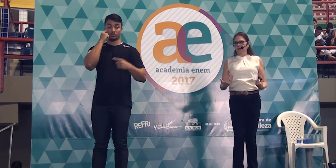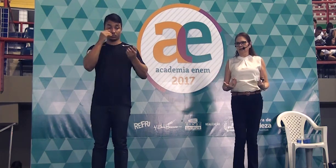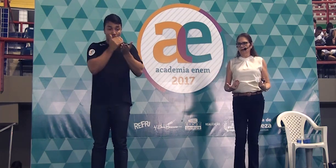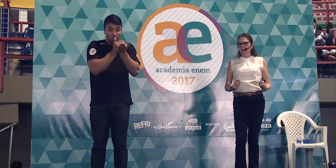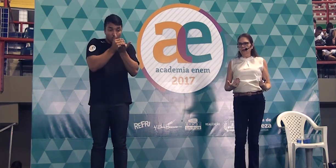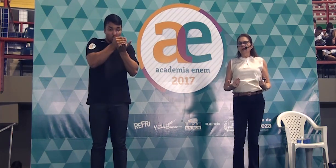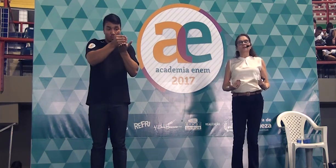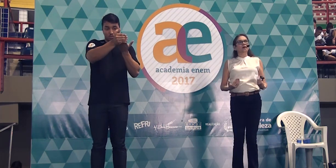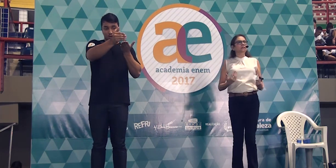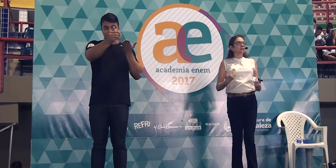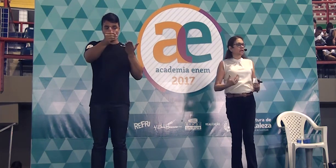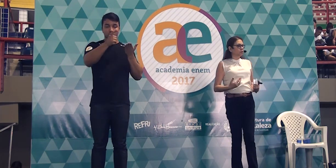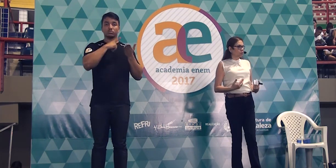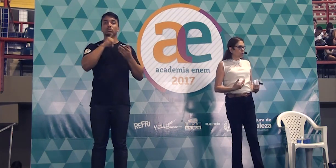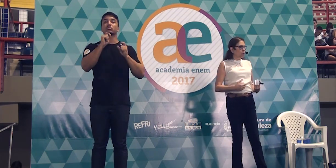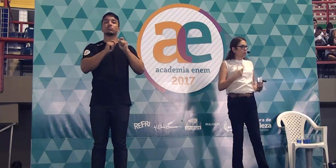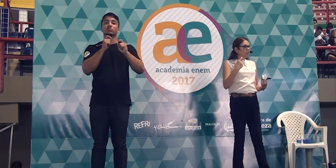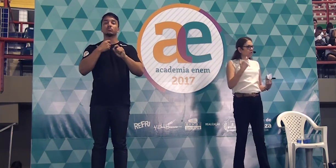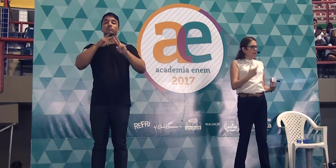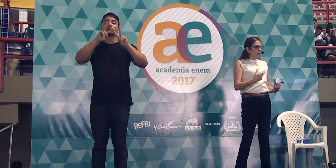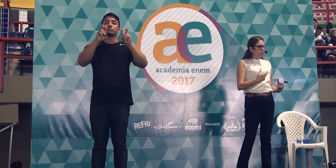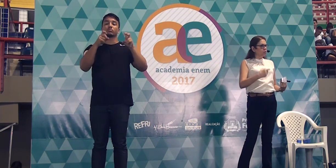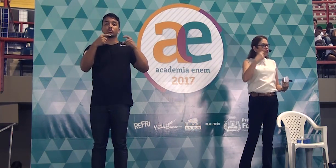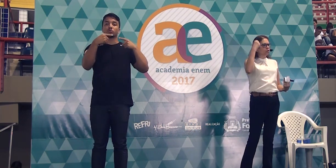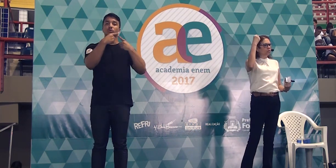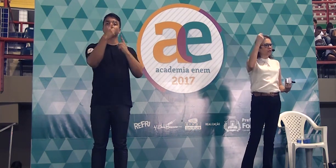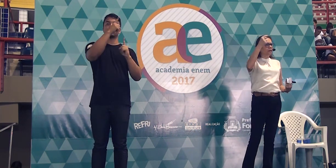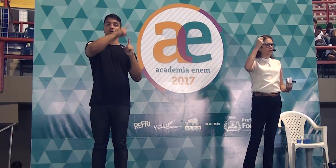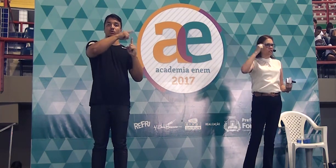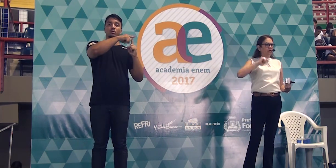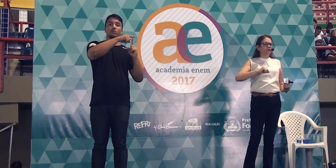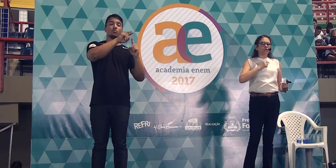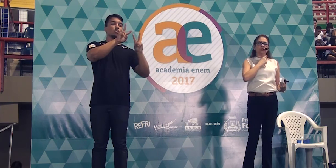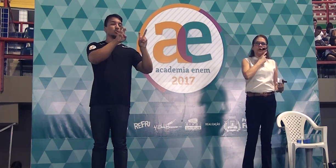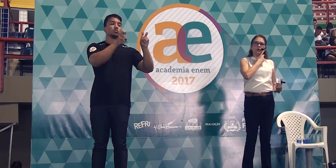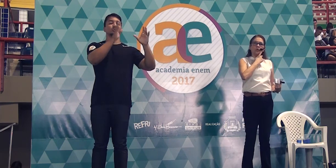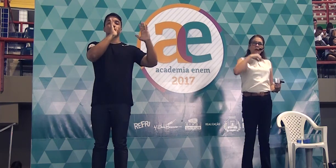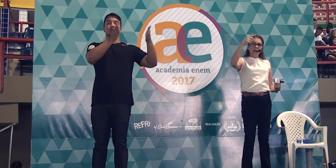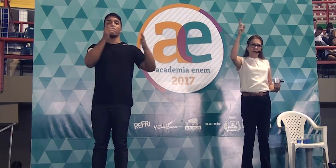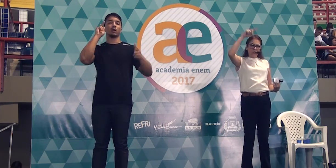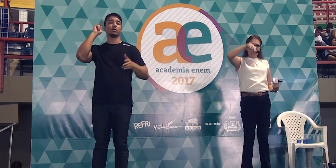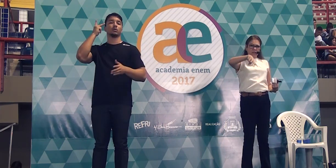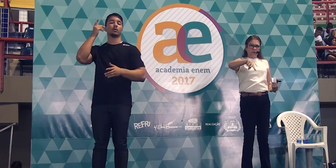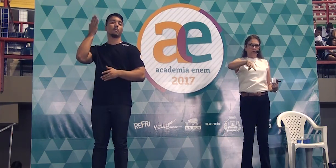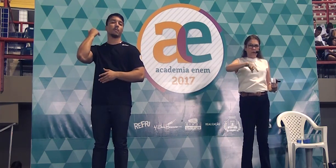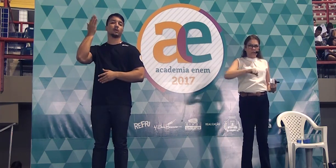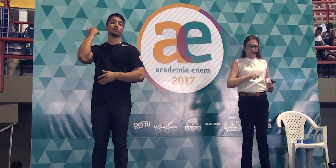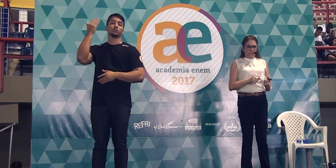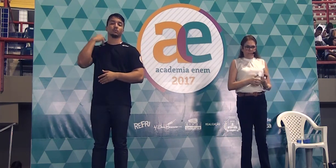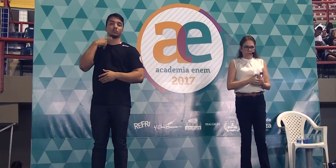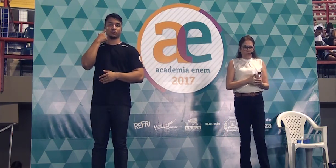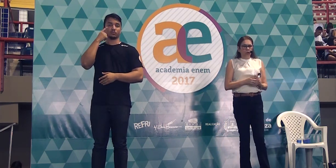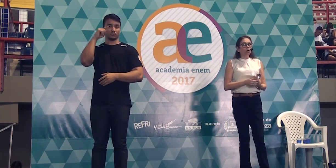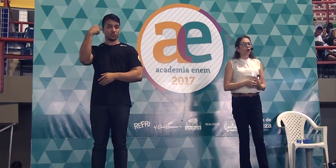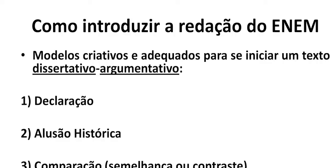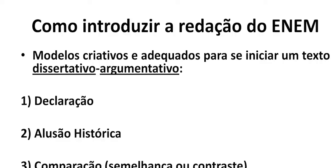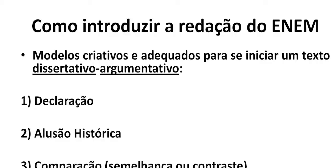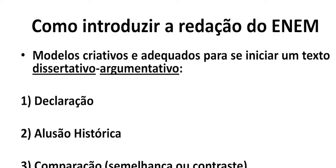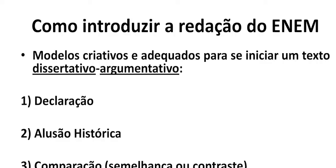a sua redação fazendo um modelo de um tema que já foi histórico. Lá adiante eu vou mostrar.